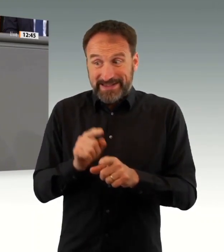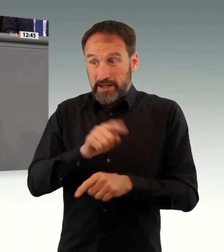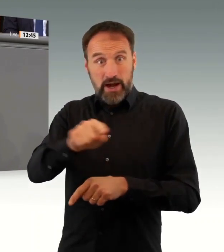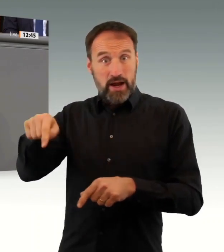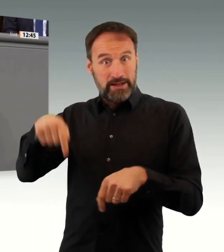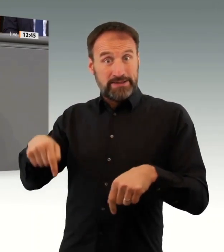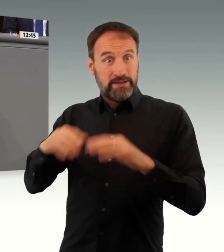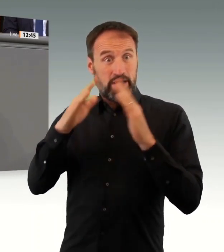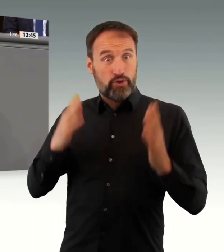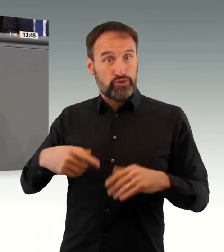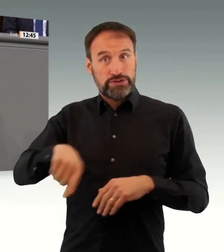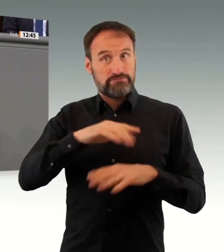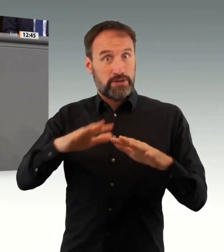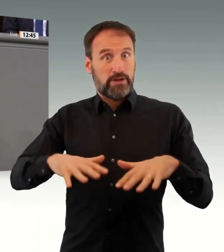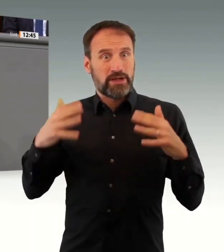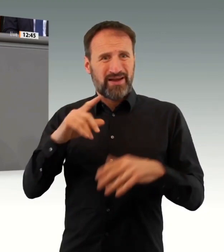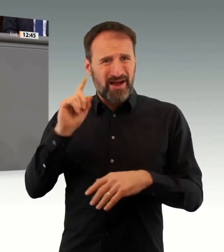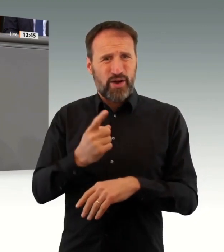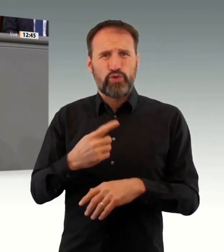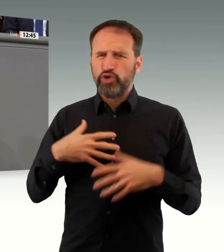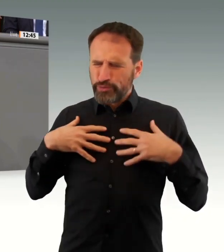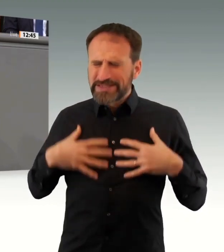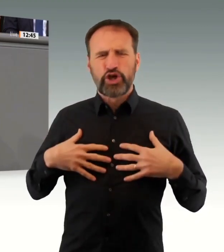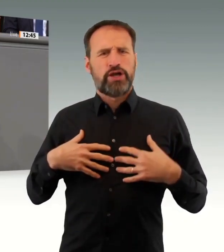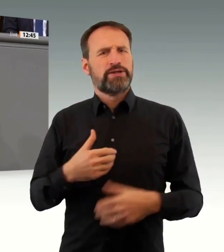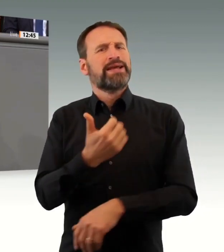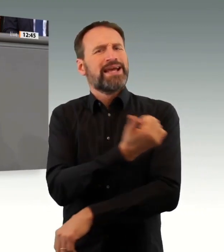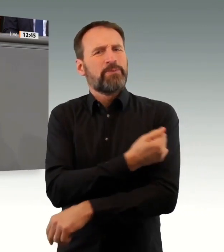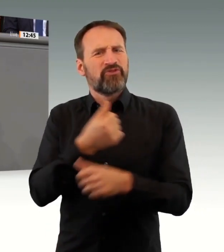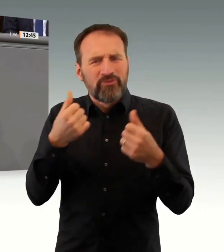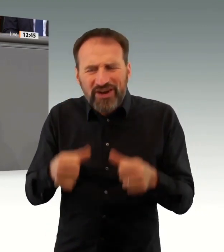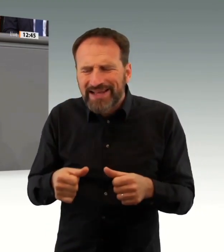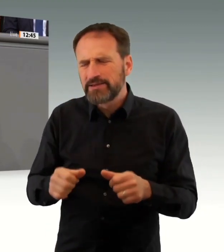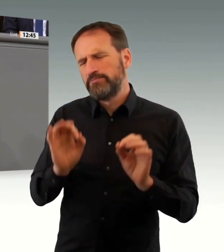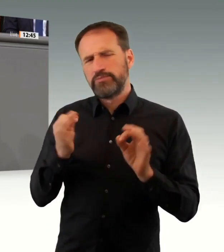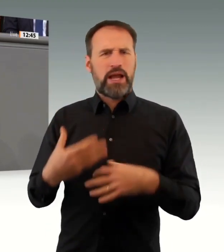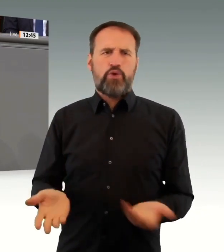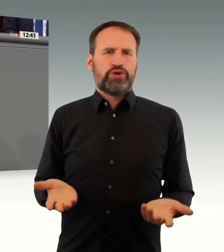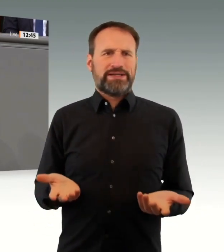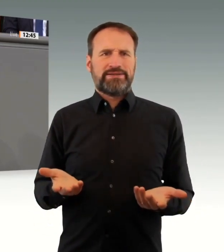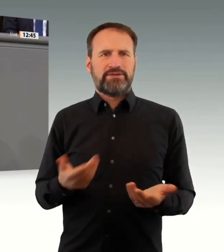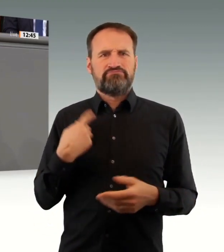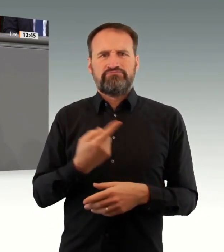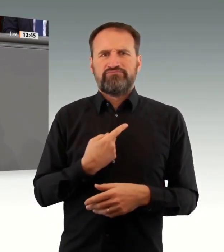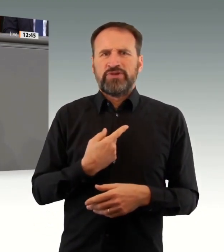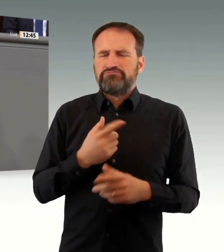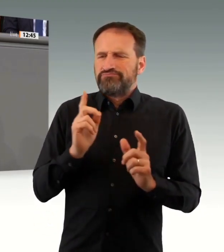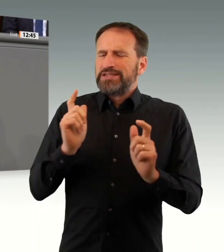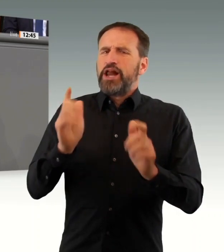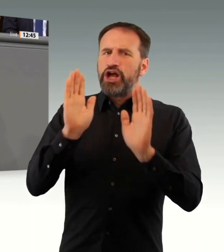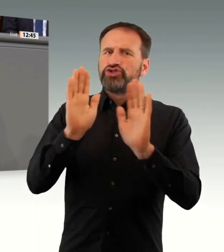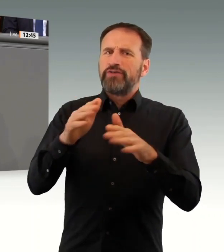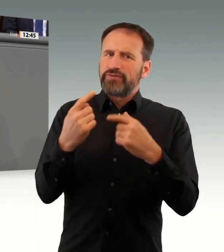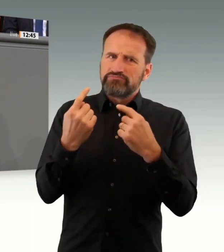Virus aufzuhalten, zu viele, um besonders verletzliche Menschen vor Ansteckungen